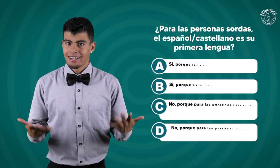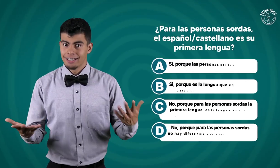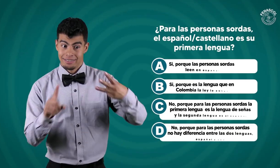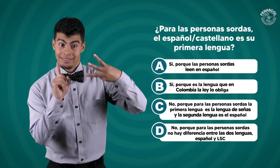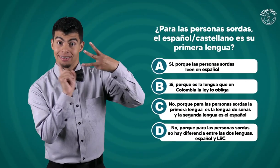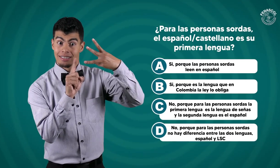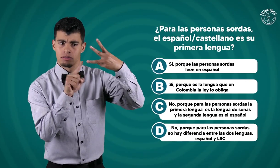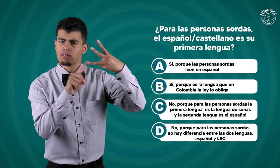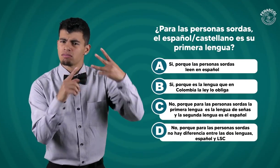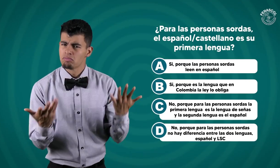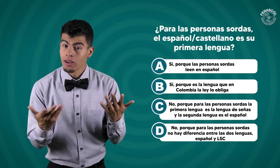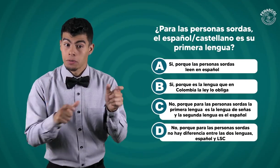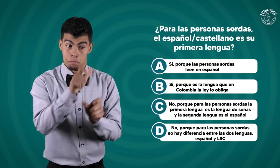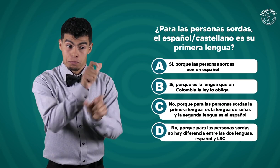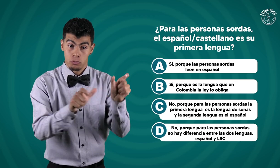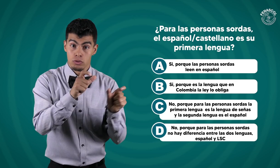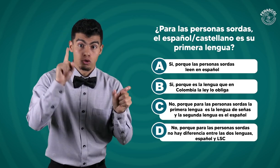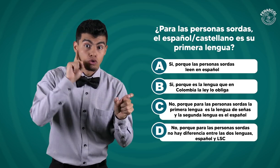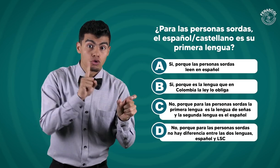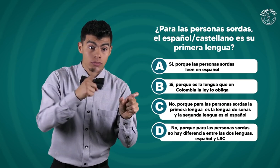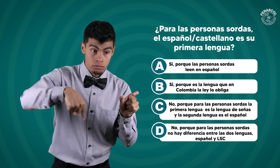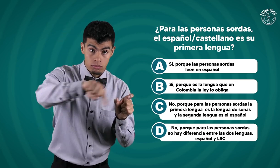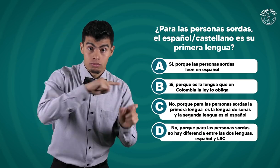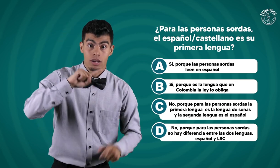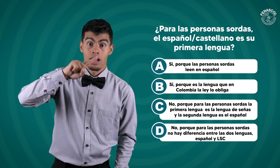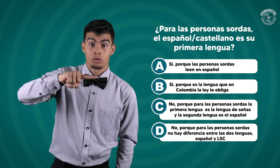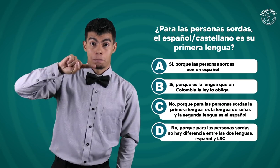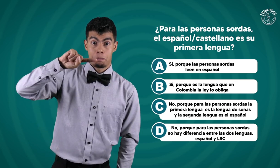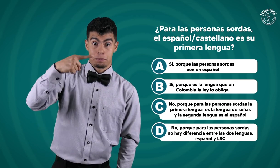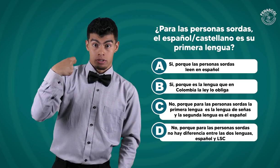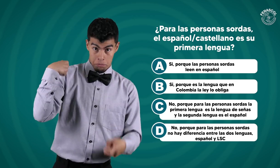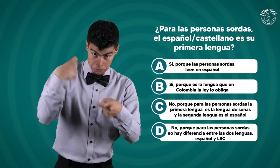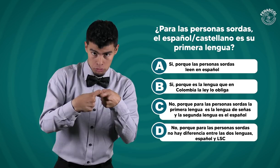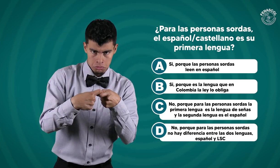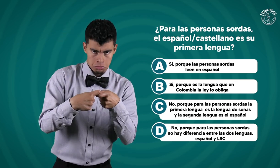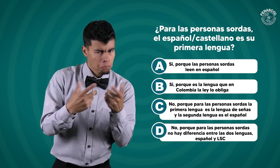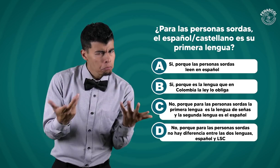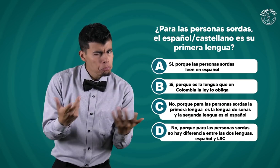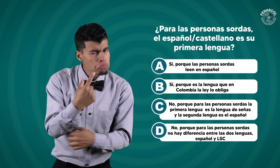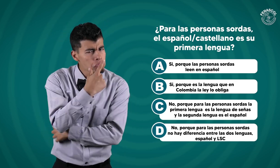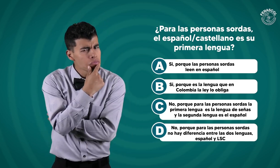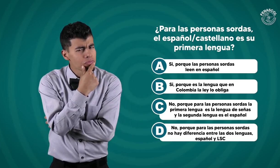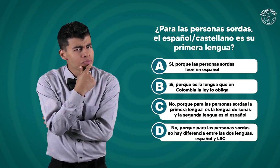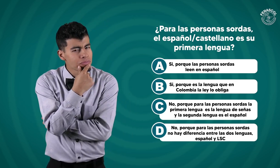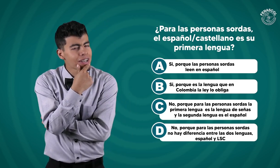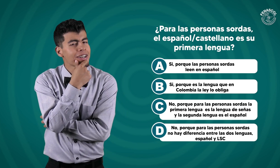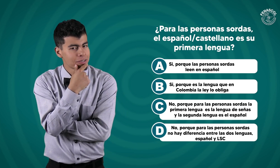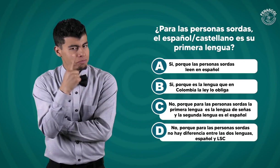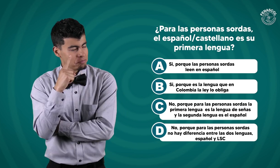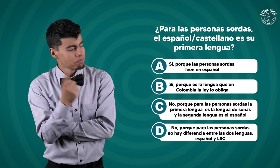Sigamos con la tercera pregunta. ¿Para las personas sordas, el español, castellano, es su primera lengua?